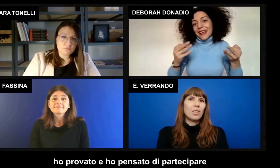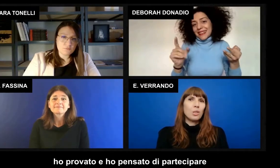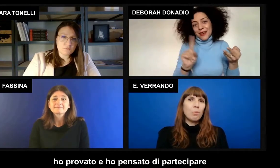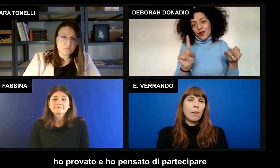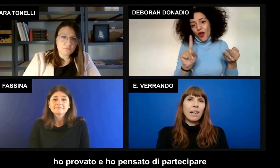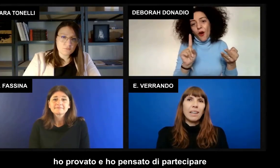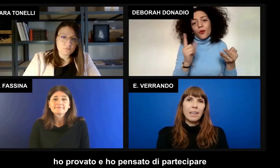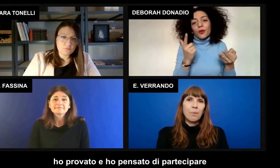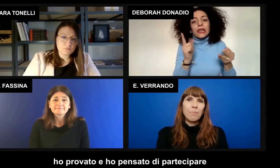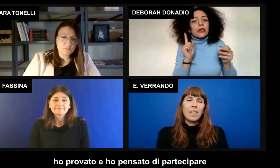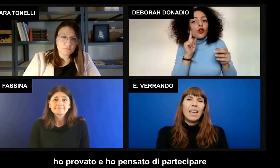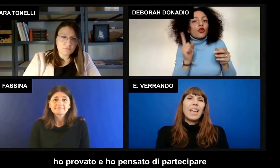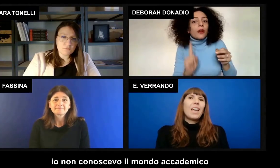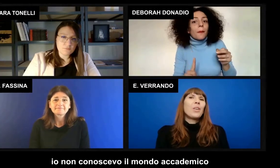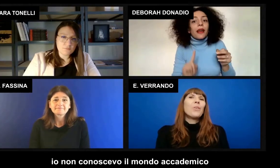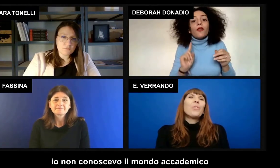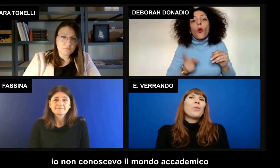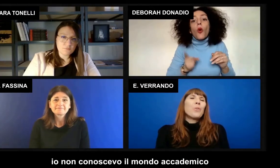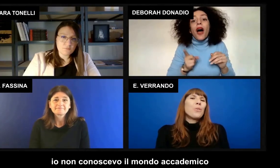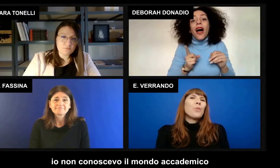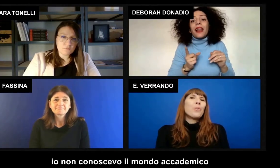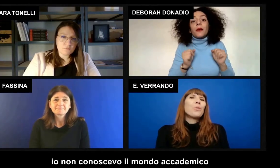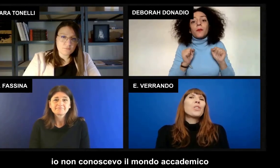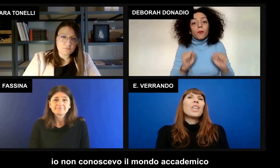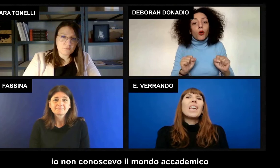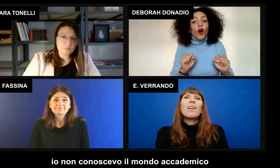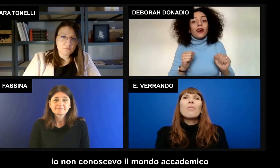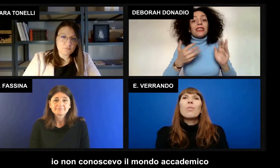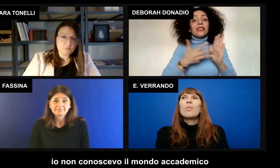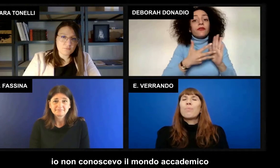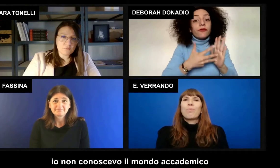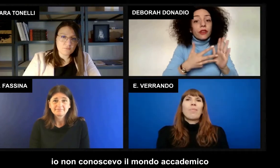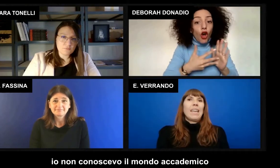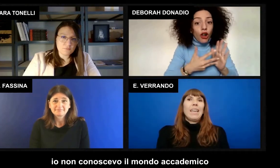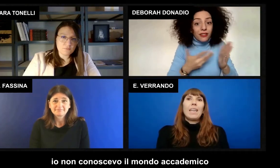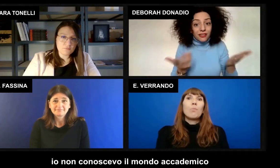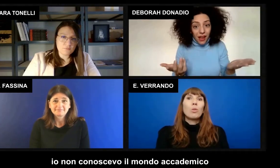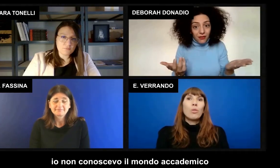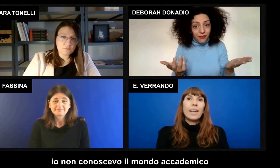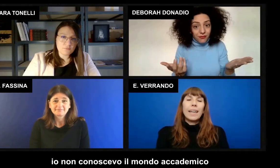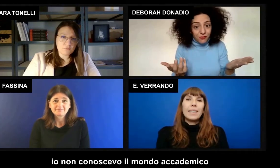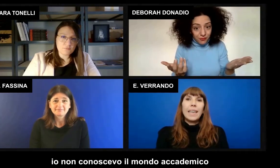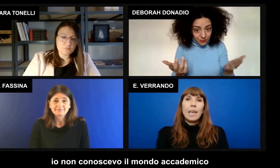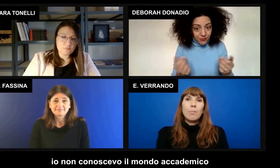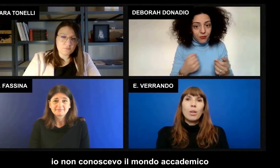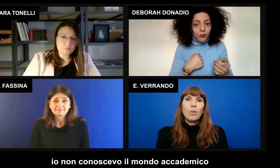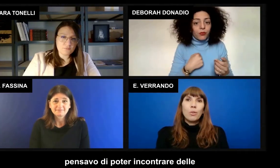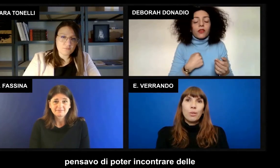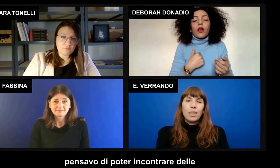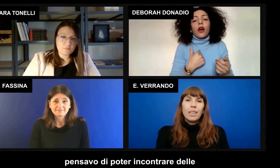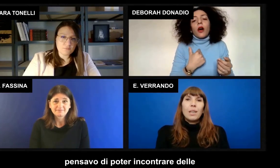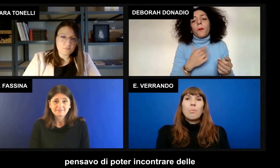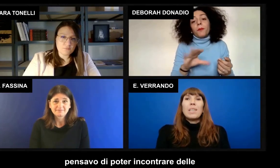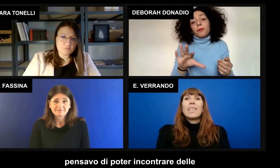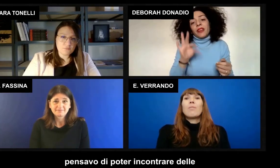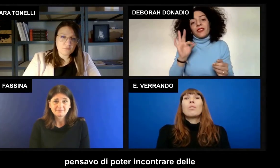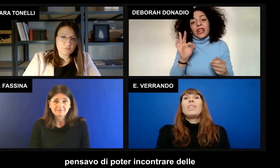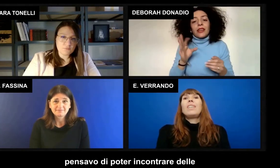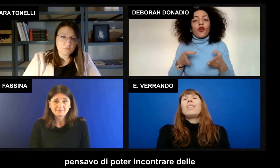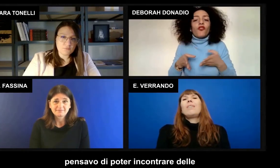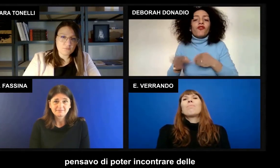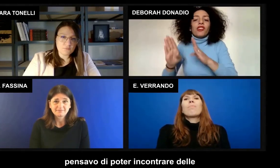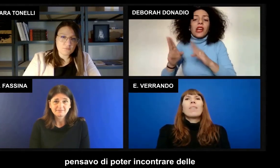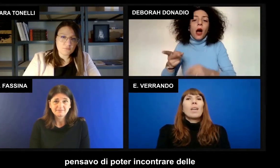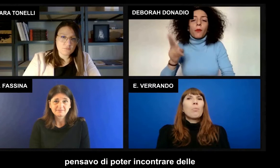Io non conoscevo il mondo accademico, pensavo